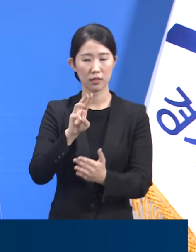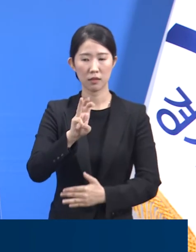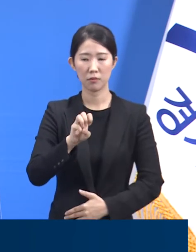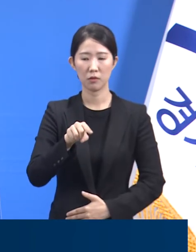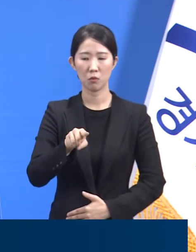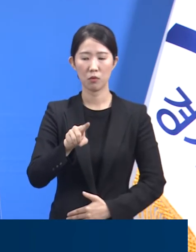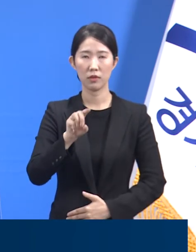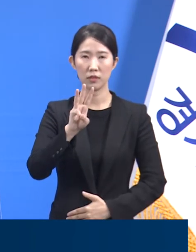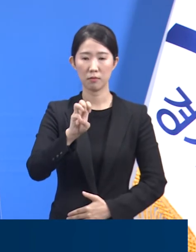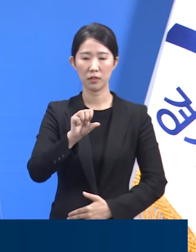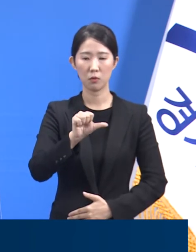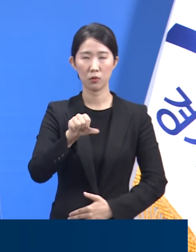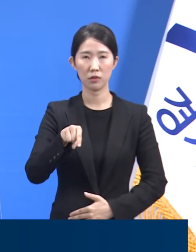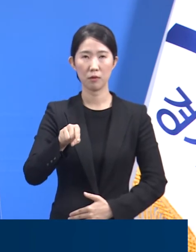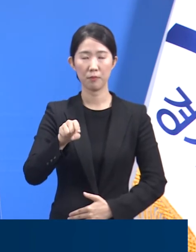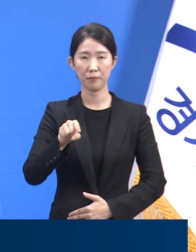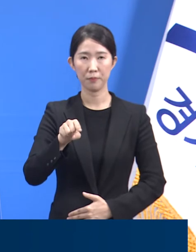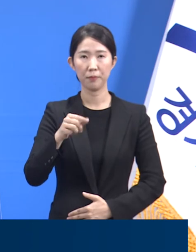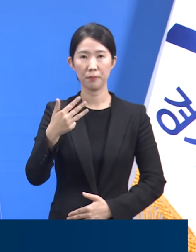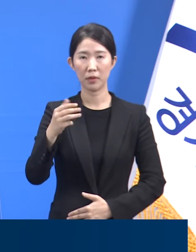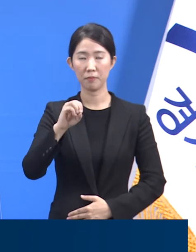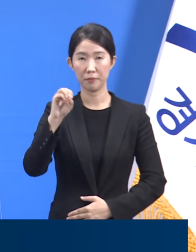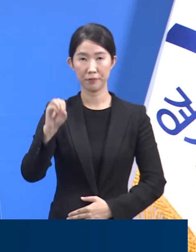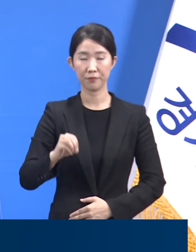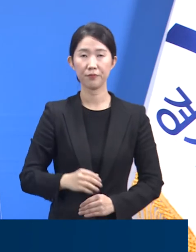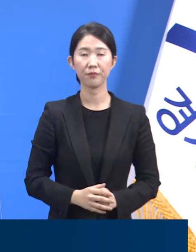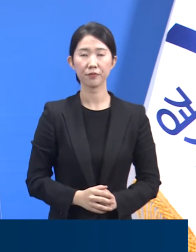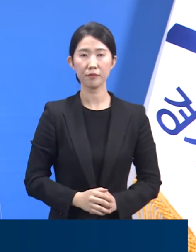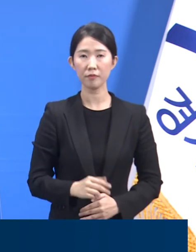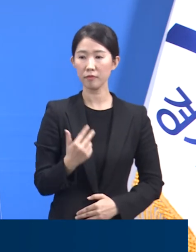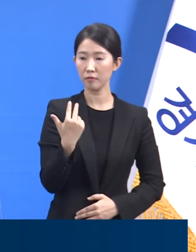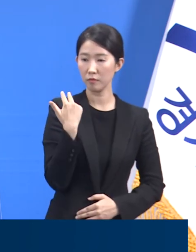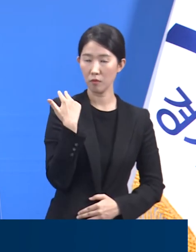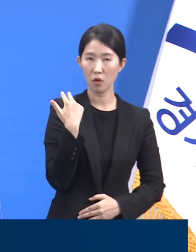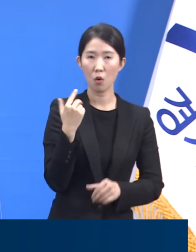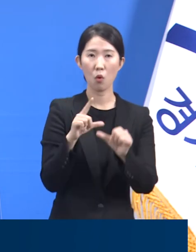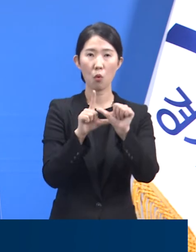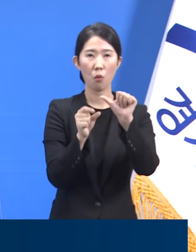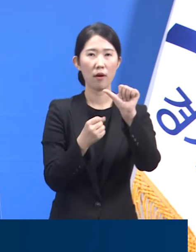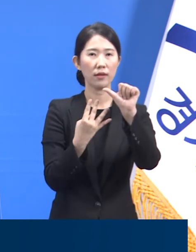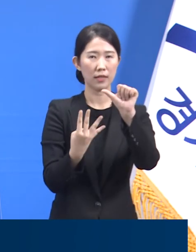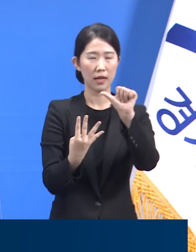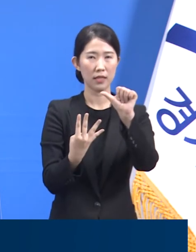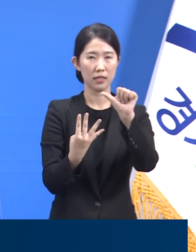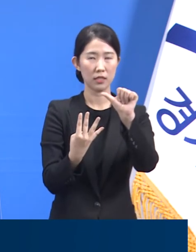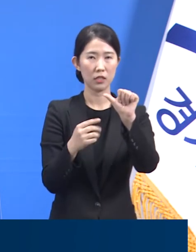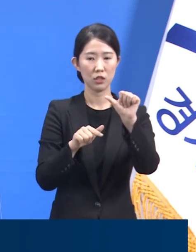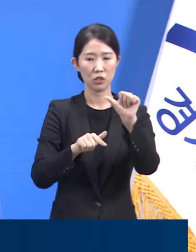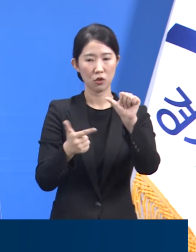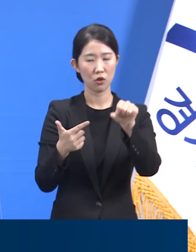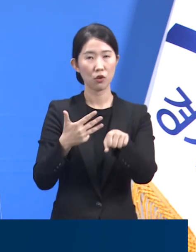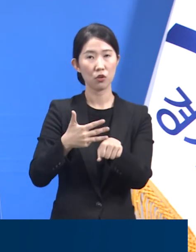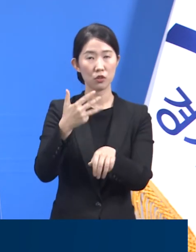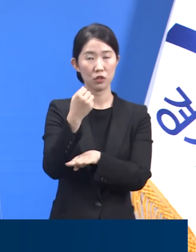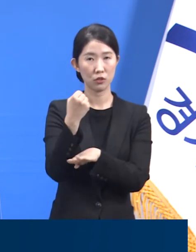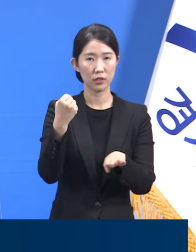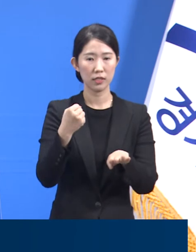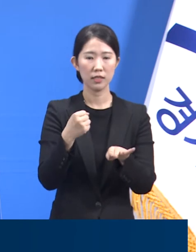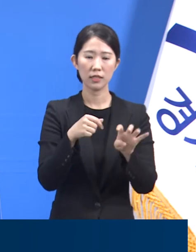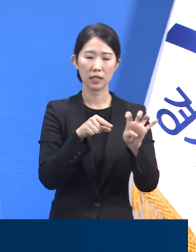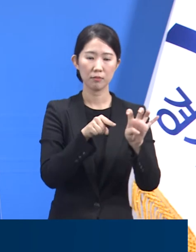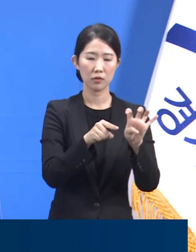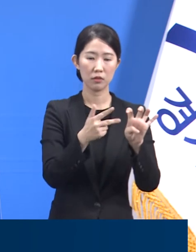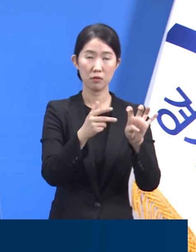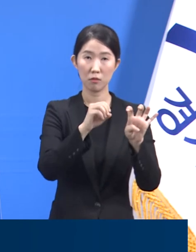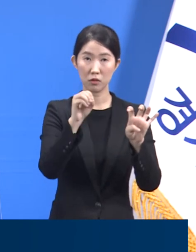.8%입니다. 일주일 전인 5월 4일 20시 기준 40.7% 가동률 대비